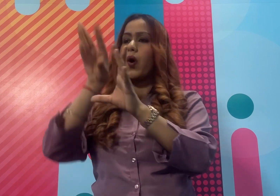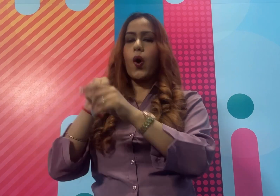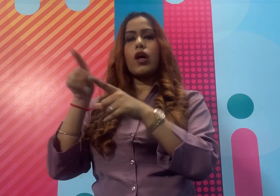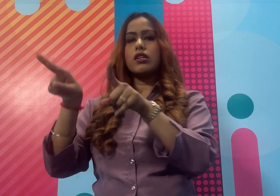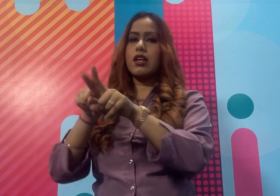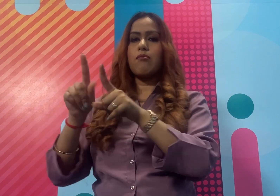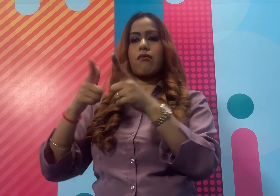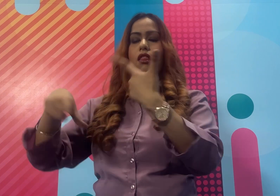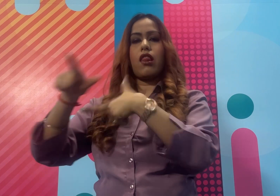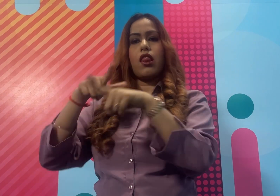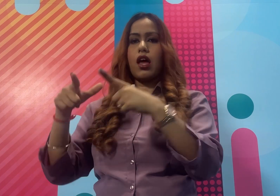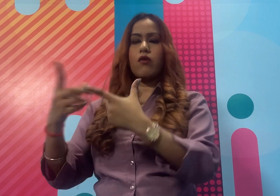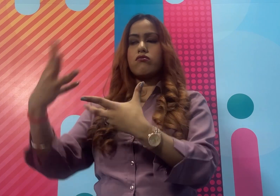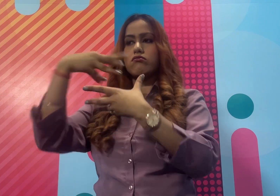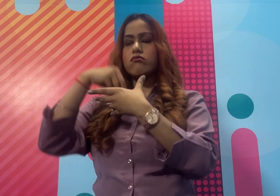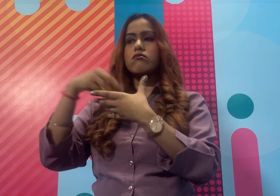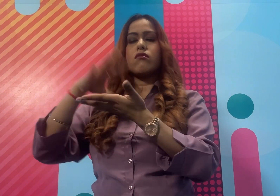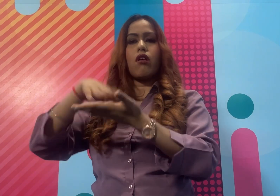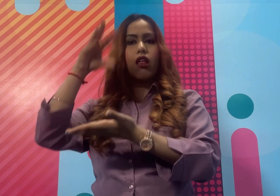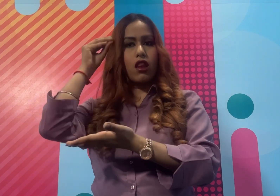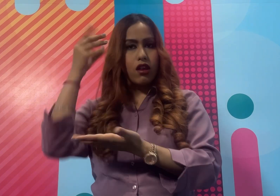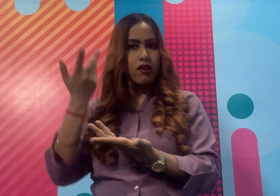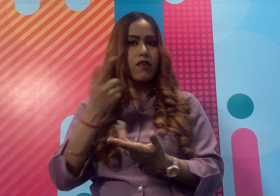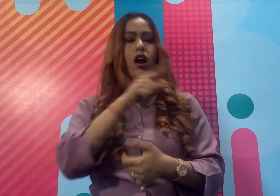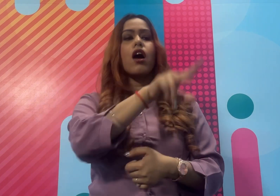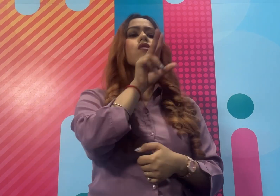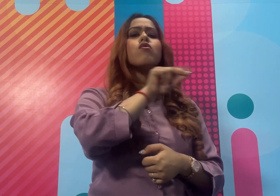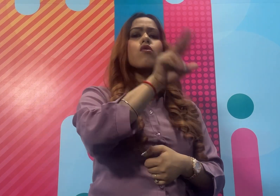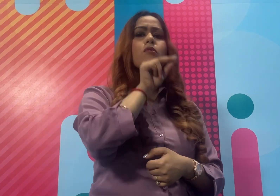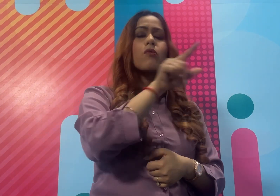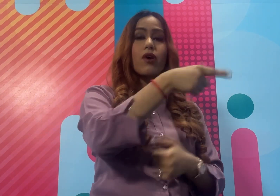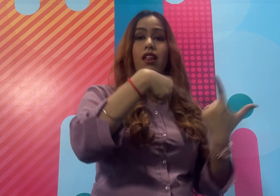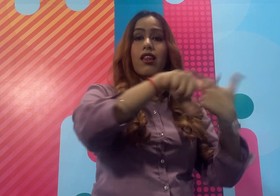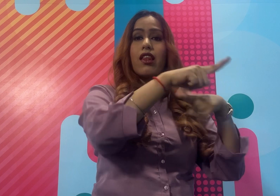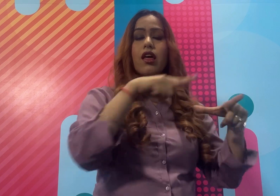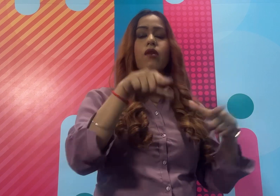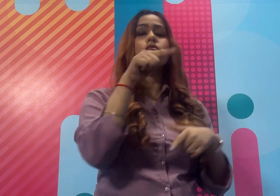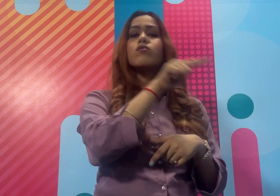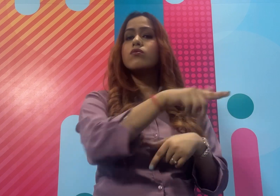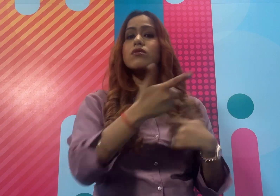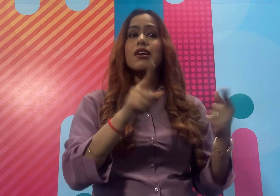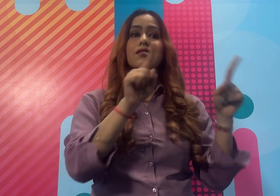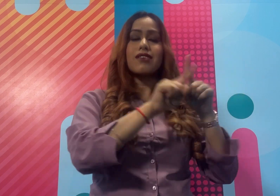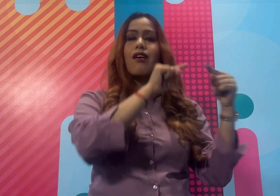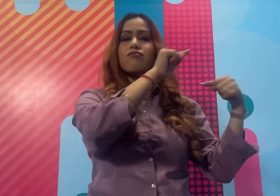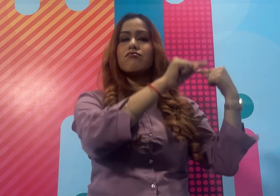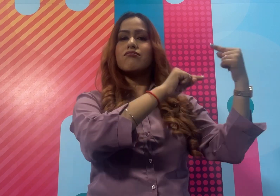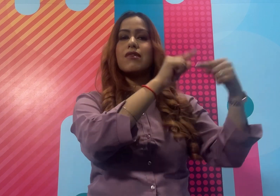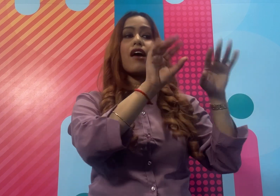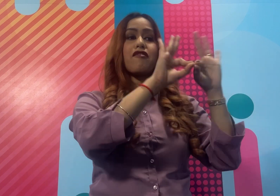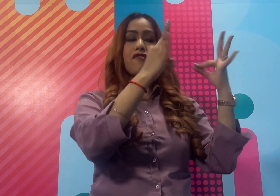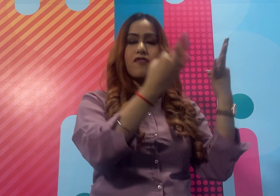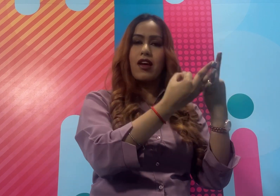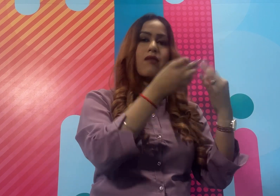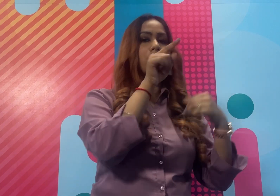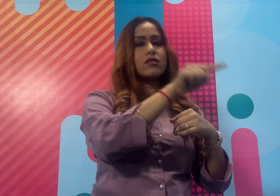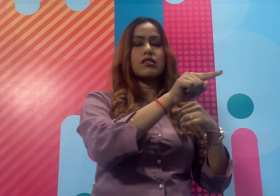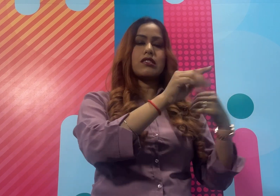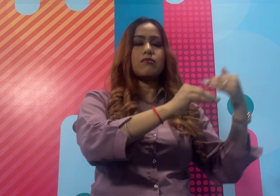social gatherings के तुरू प्रिजर्व की गई है अगर हम spoken language की बात करें तो वह भी PD दर